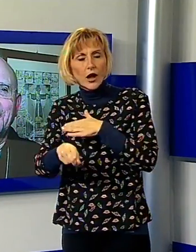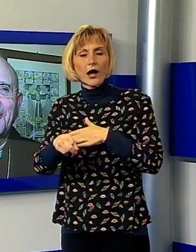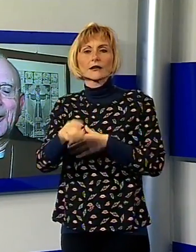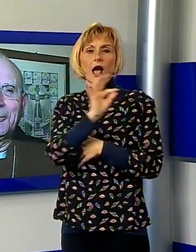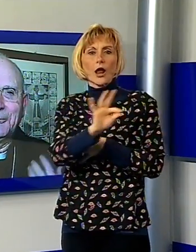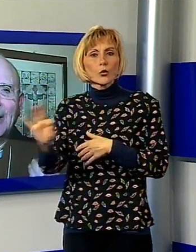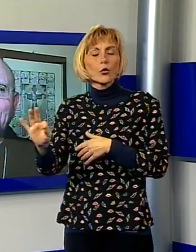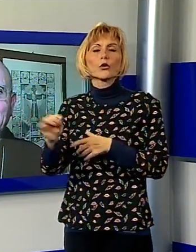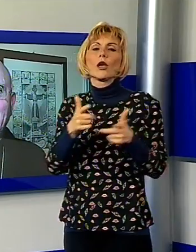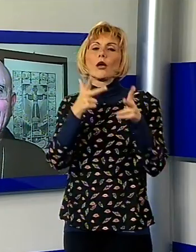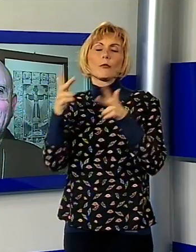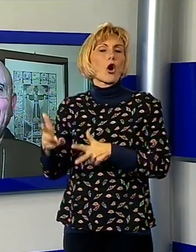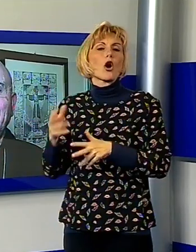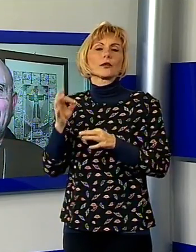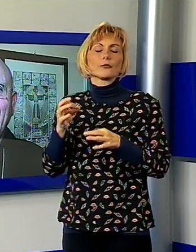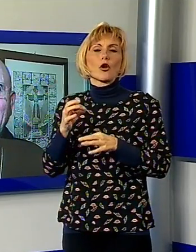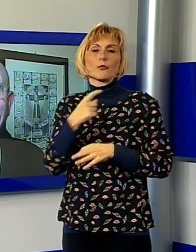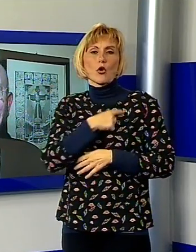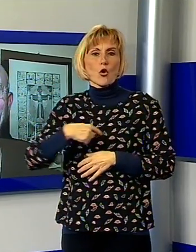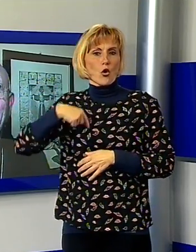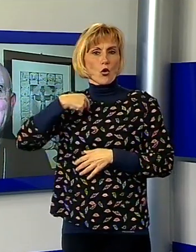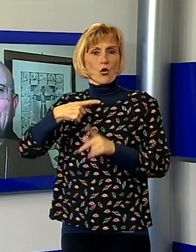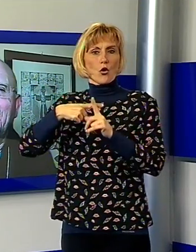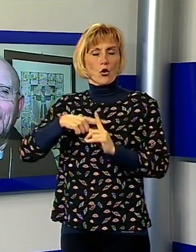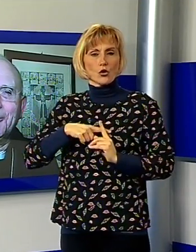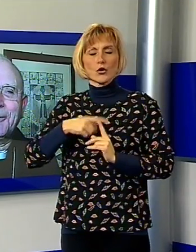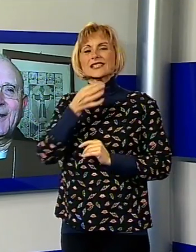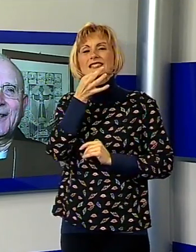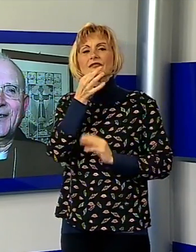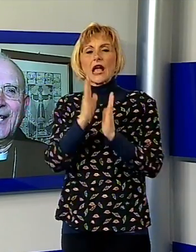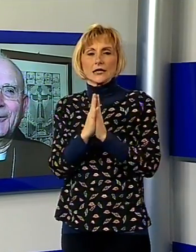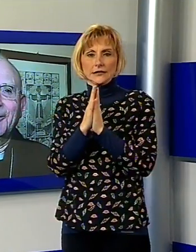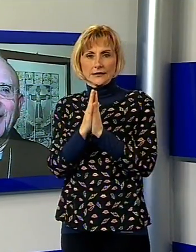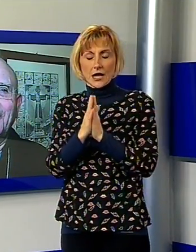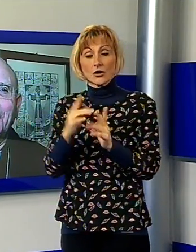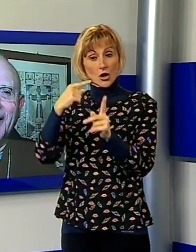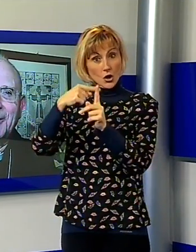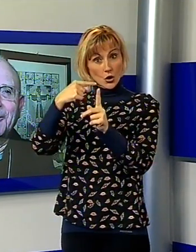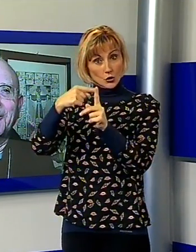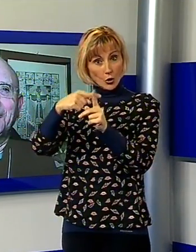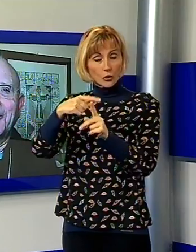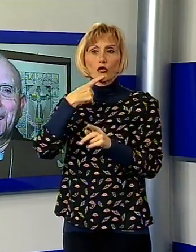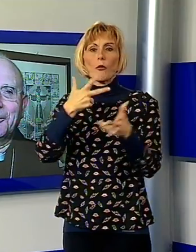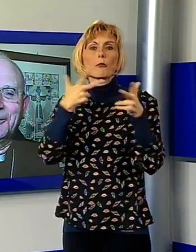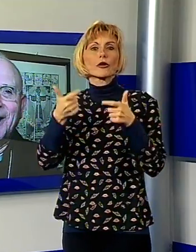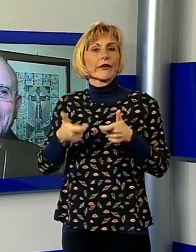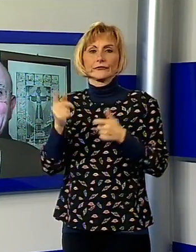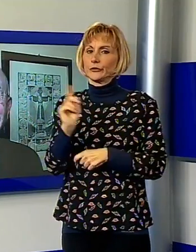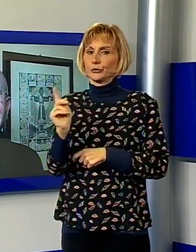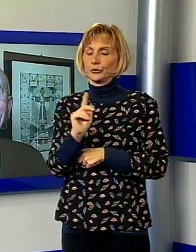una corona, dire sono cristiano, quindi la croce per il cristiano non è un amuleto, non è un portafortuna, ma è il